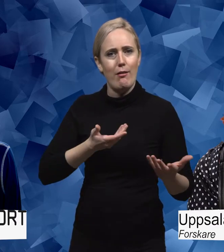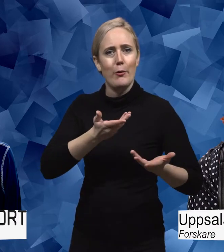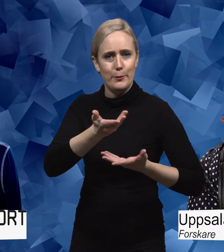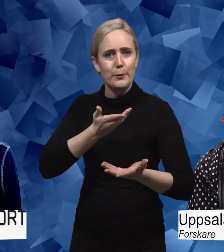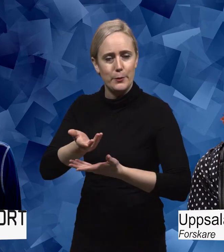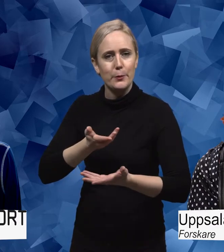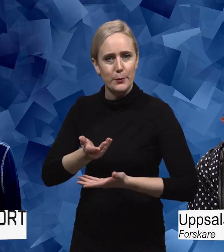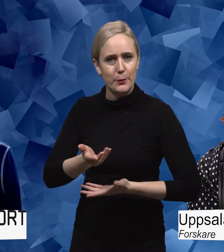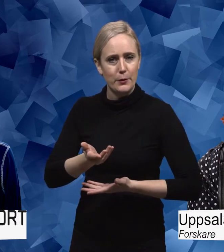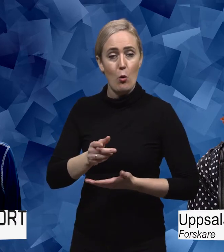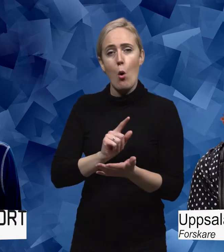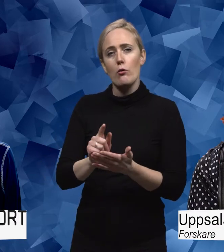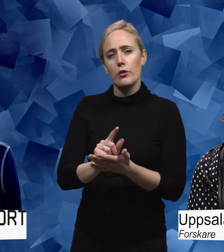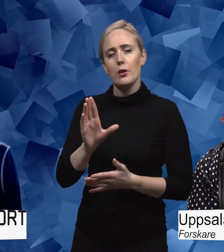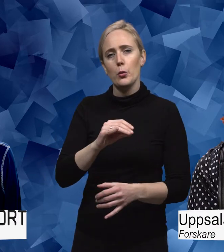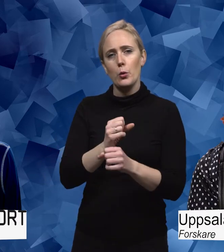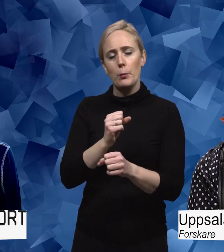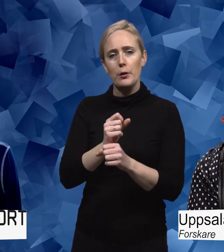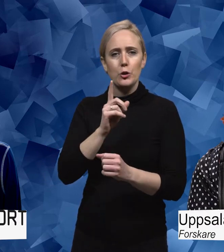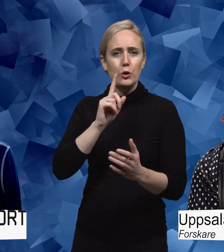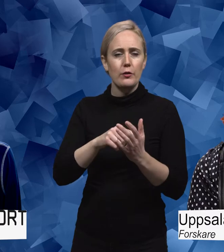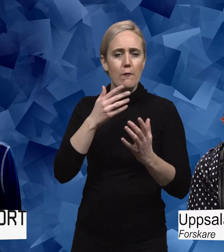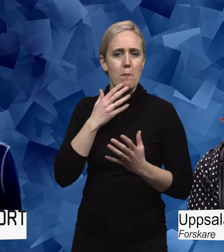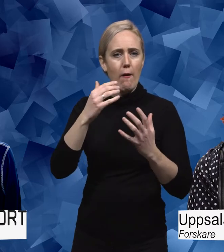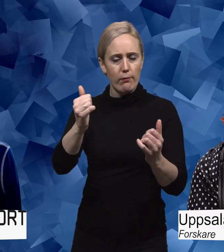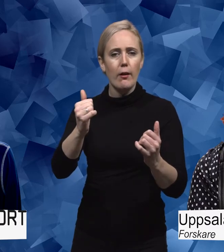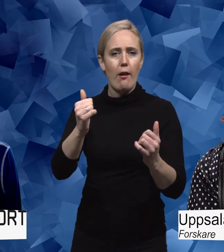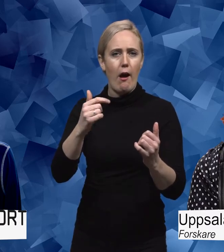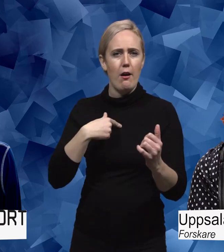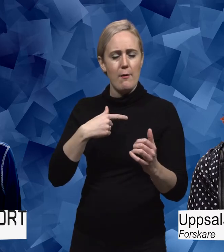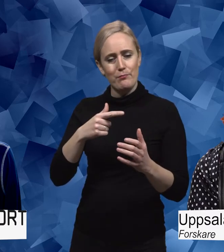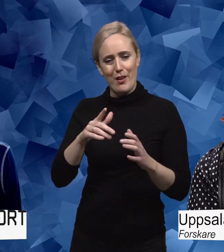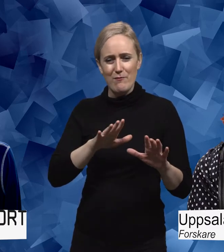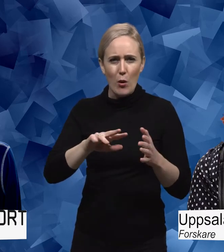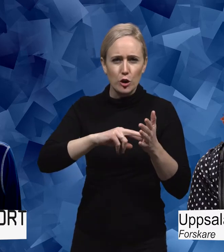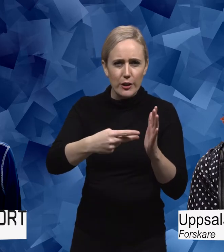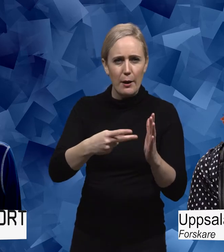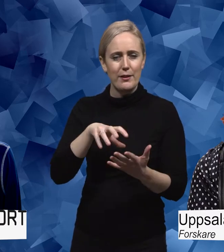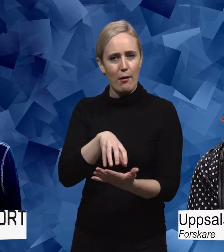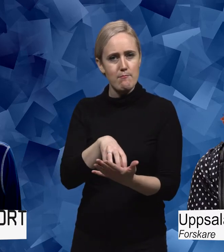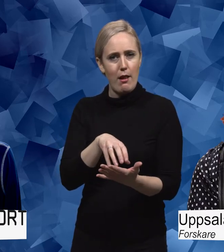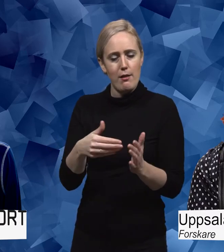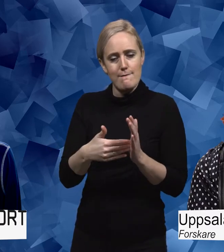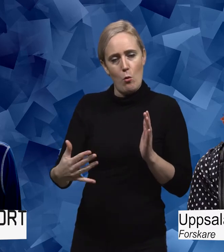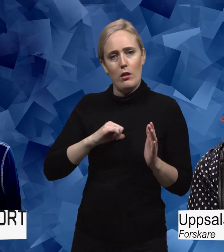Och ofta så jobbar man också för att förbättra på olika sätt vårdsystemet eller samhället baserat på de här erfarenheterna man har.